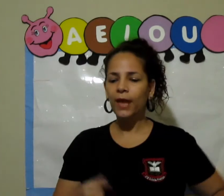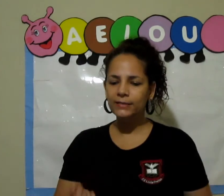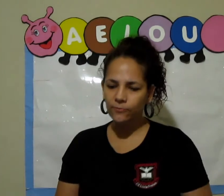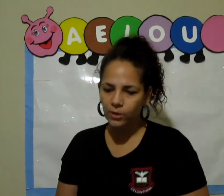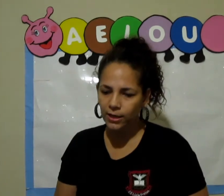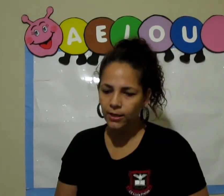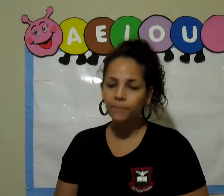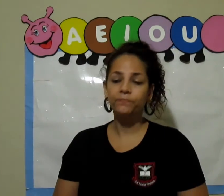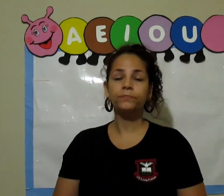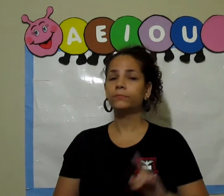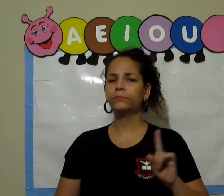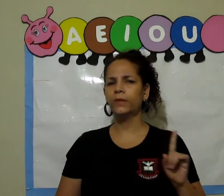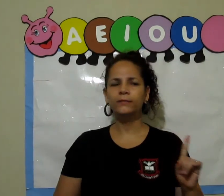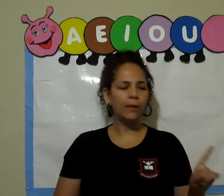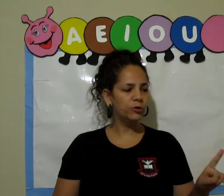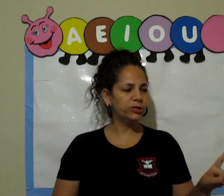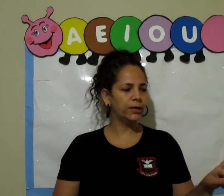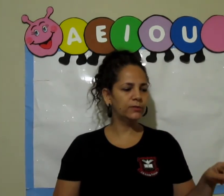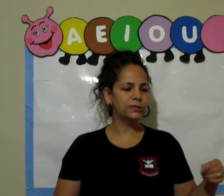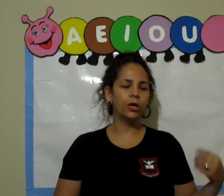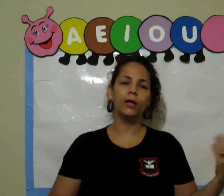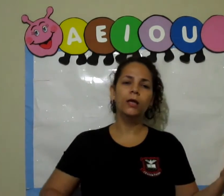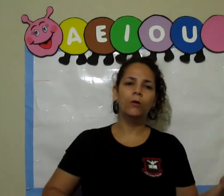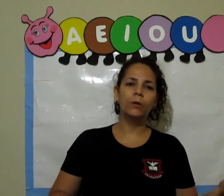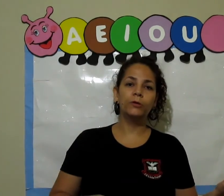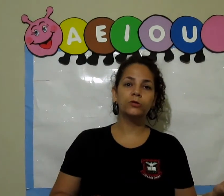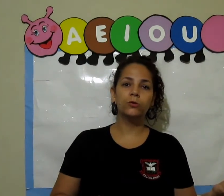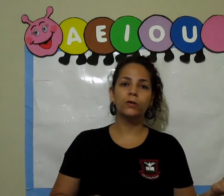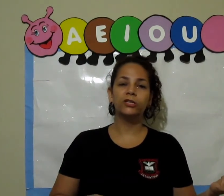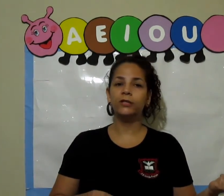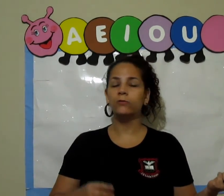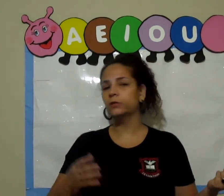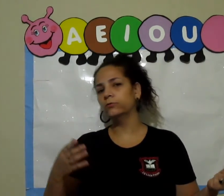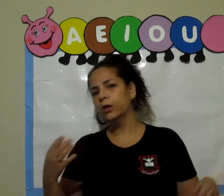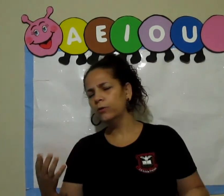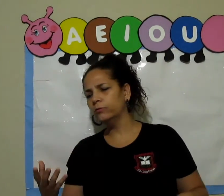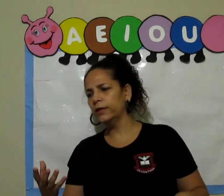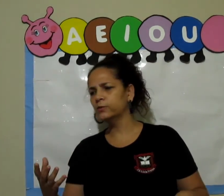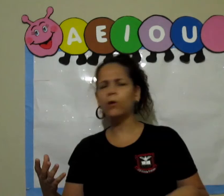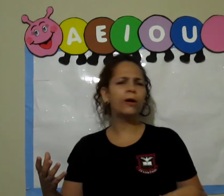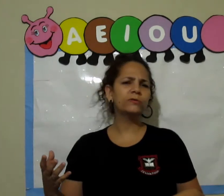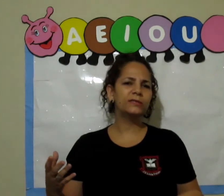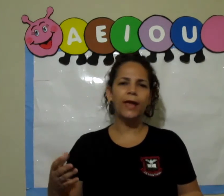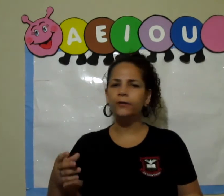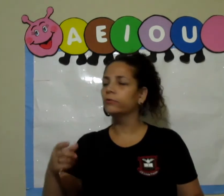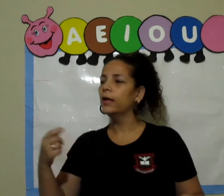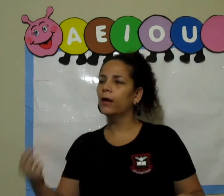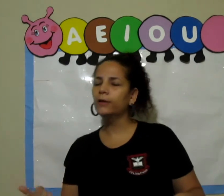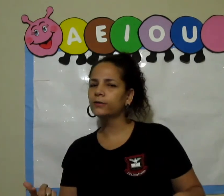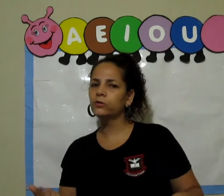Essa folhinha tá mostrando assim, olha, uma pessoa que está usando o lenço, qual é o certo? É o lenço